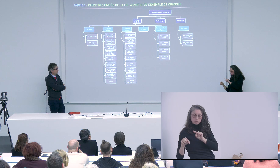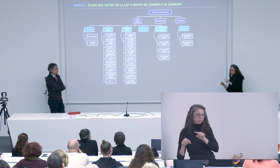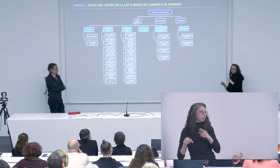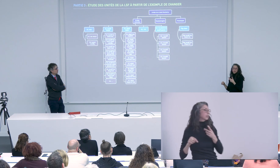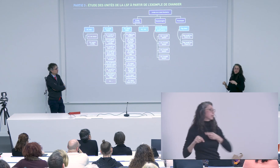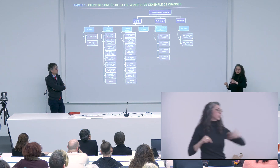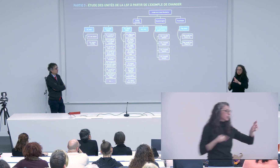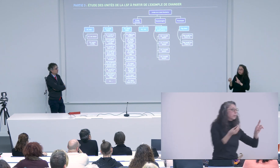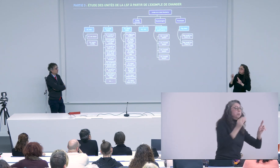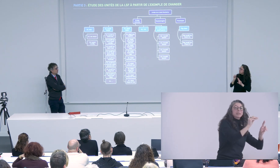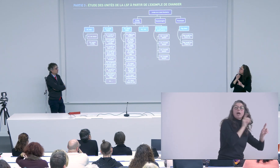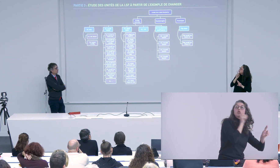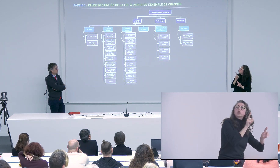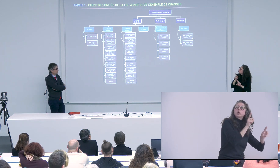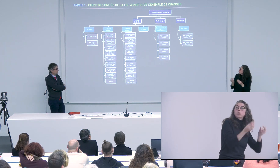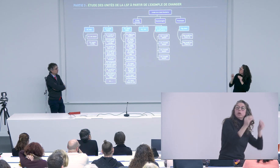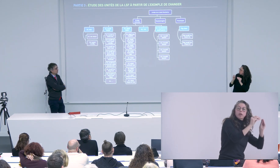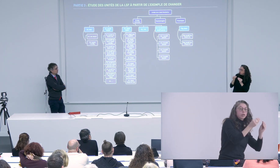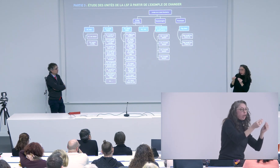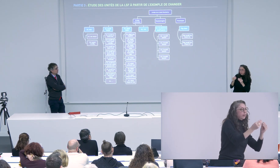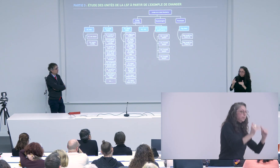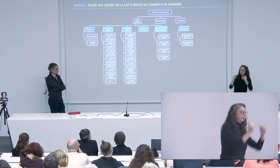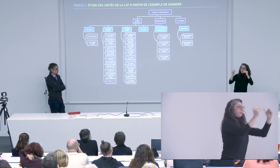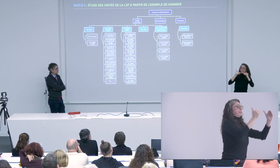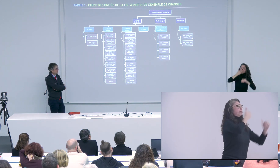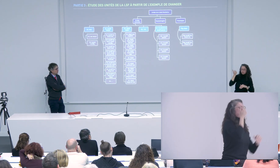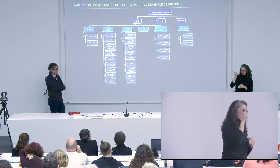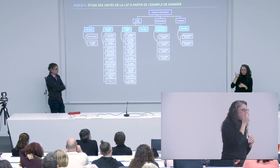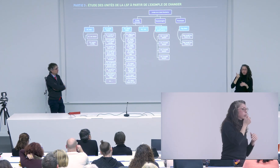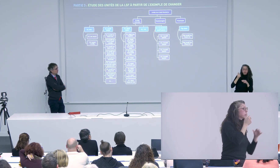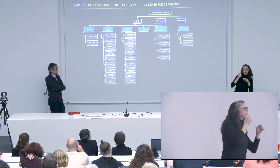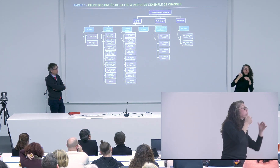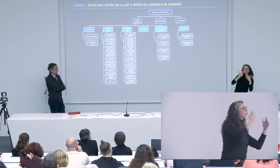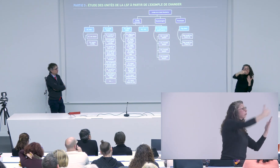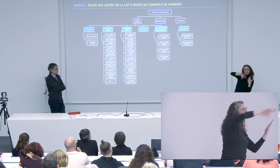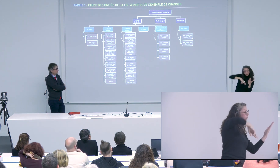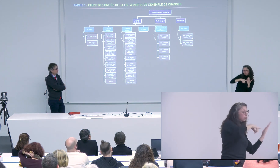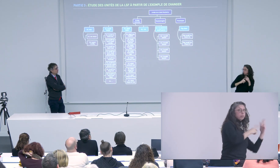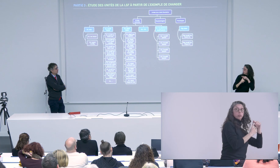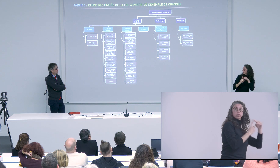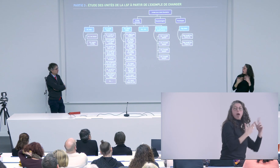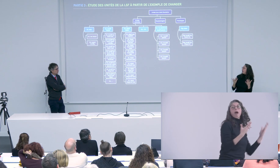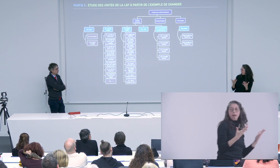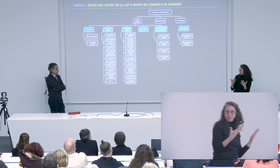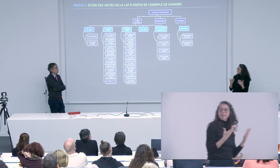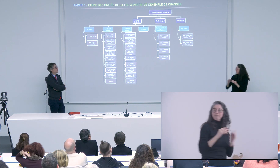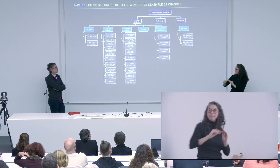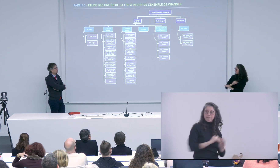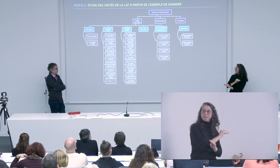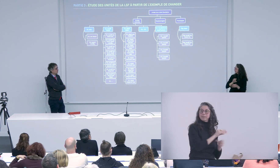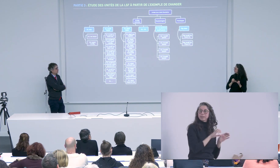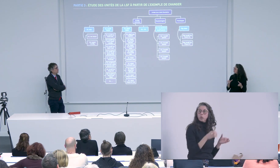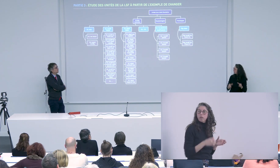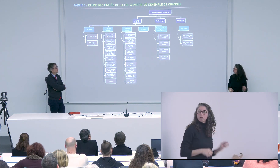de l'outil pour pouvoir justement améliorer l'outil établir des mises à jour et avoir des versions qui s'améliorent au fur et mesure